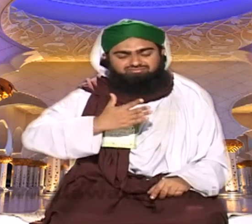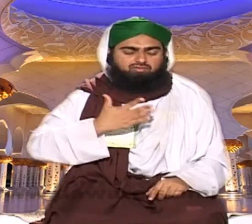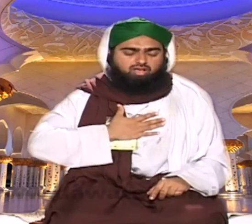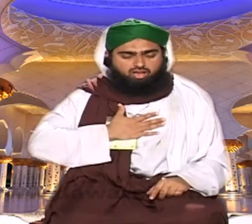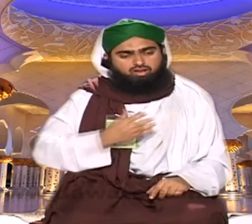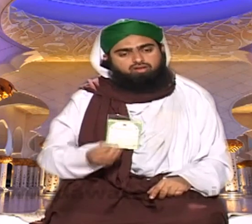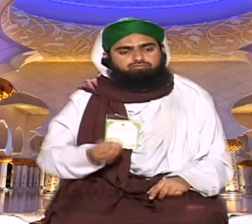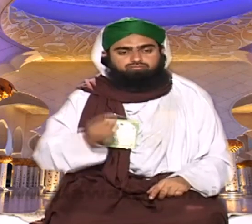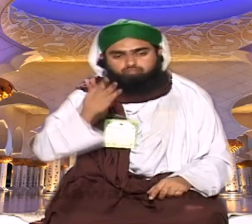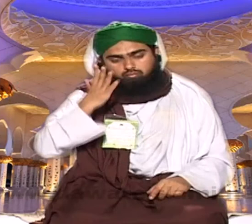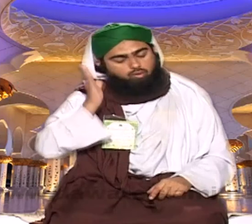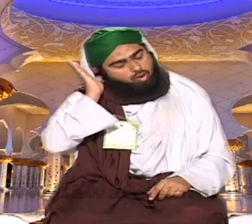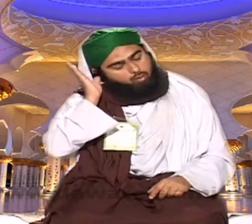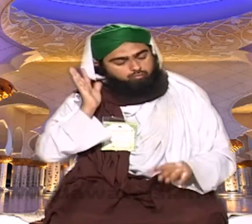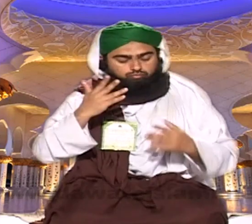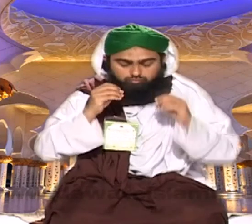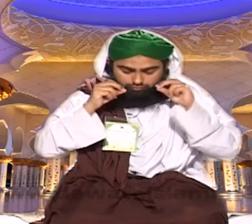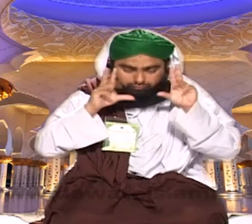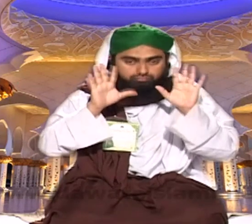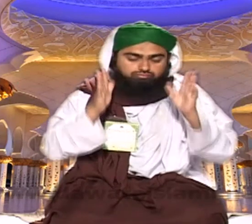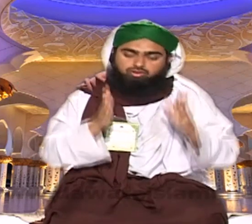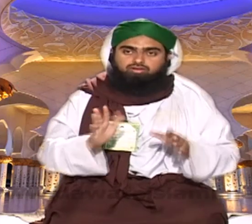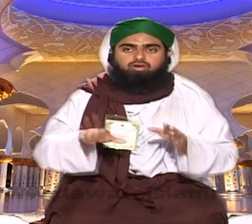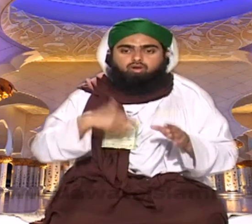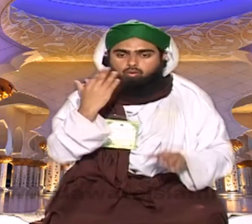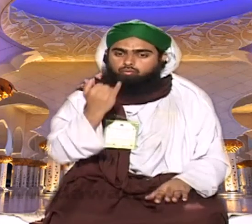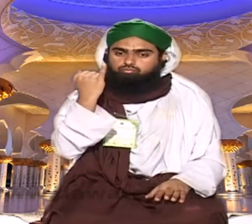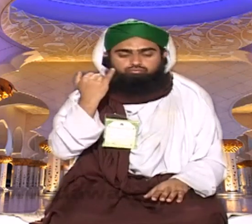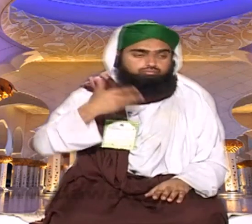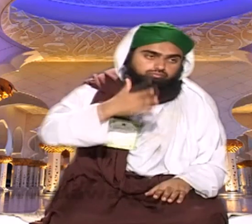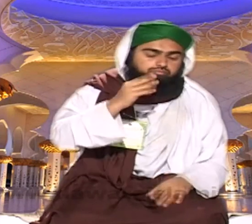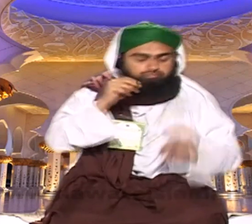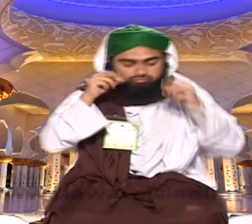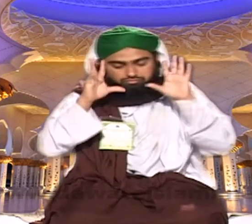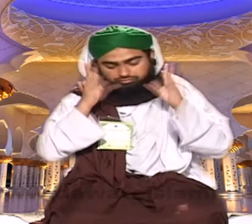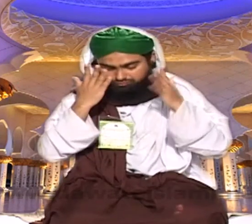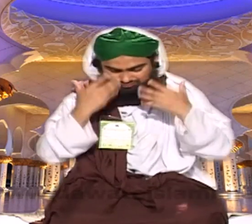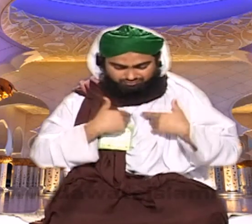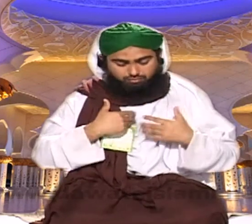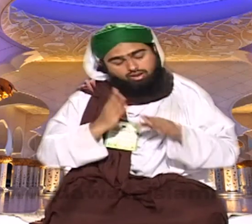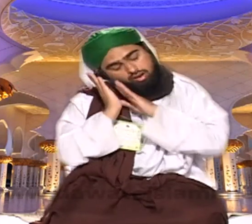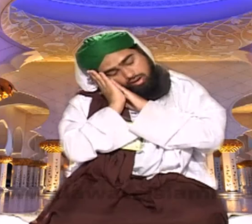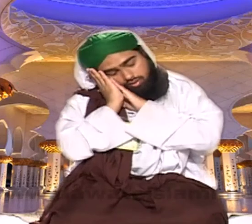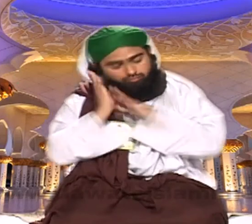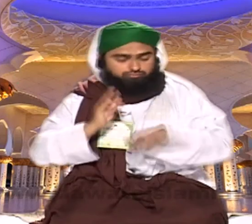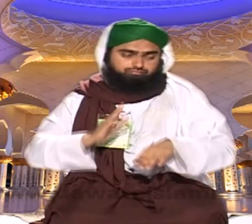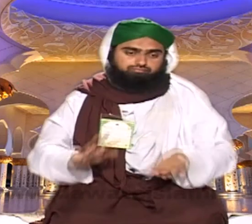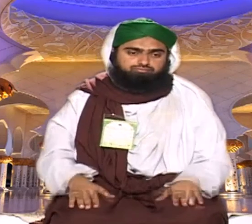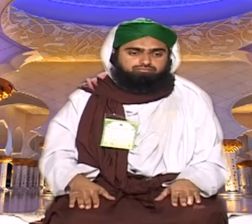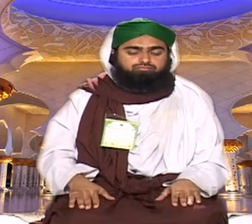ہیں پکنک کے لیے بھی آنکھ نہیں کھلتی کیسے ہوتے ہیں جن کی نینے بہت خطرنا گھتی ہیں تن 71 میں لڑائی